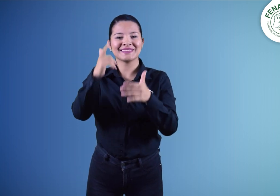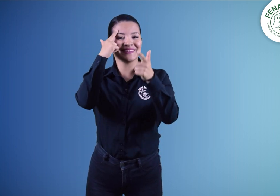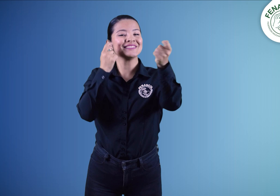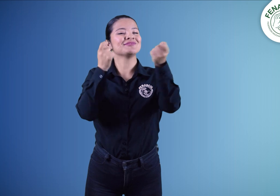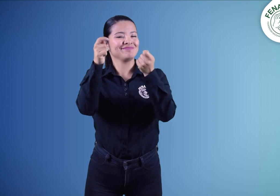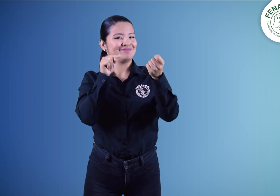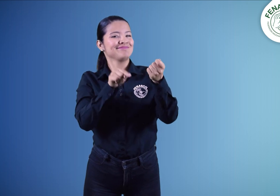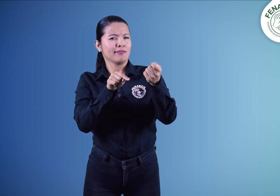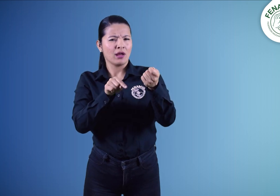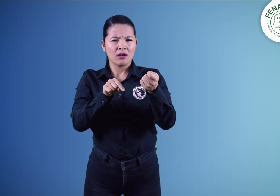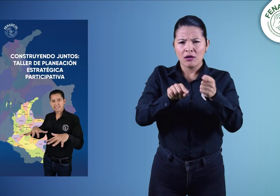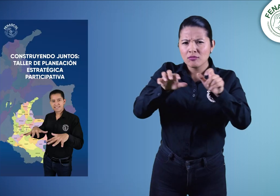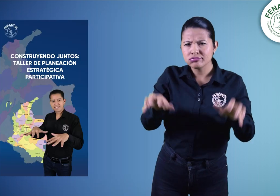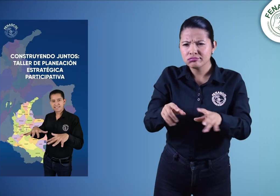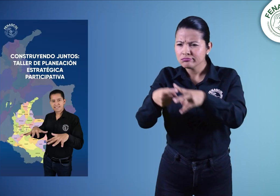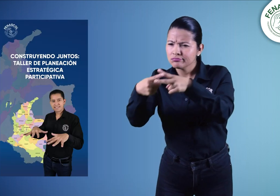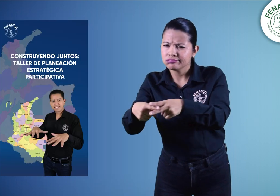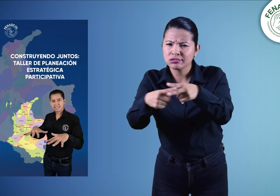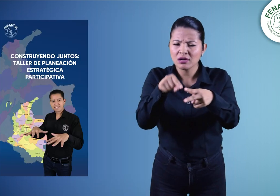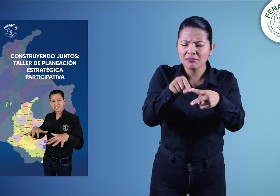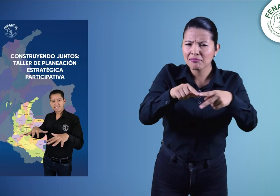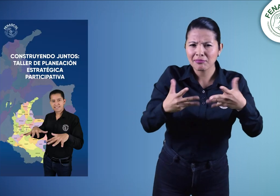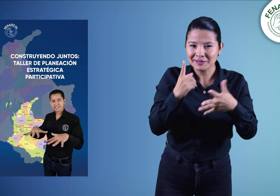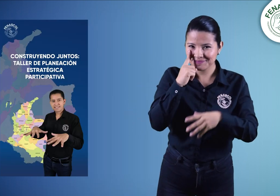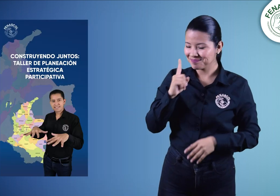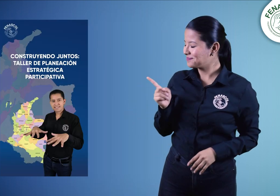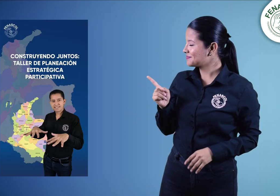del plan estratégico de FENASCOL. Por ello, realizaremos una serie de talleres.